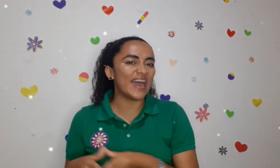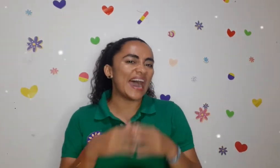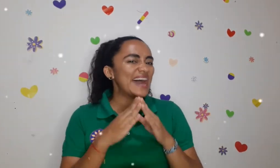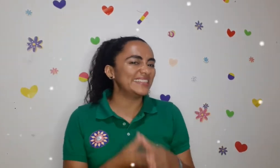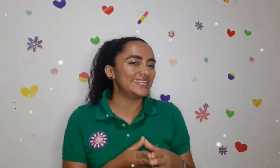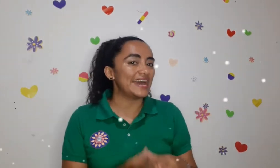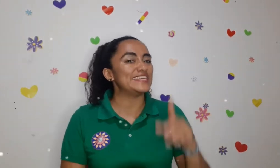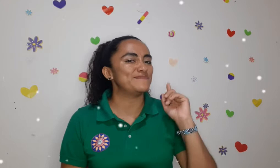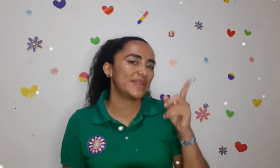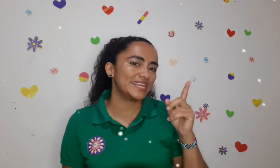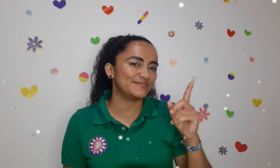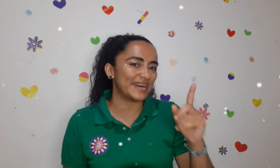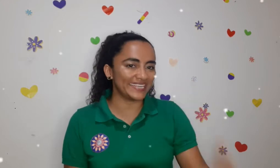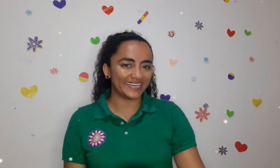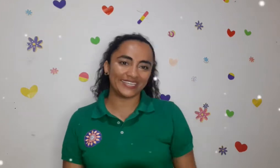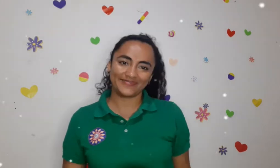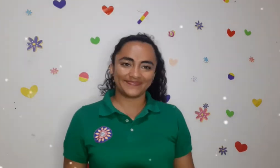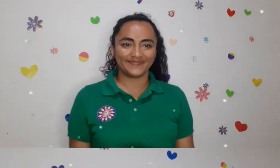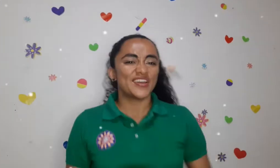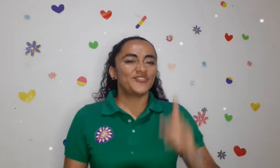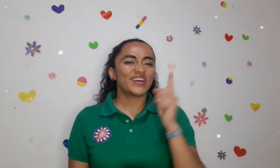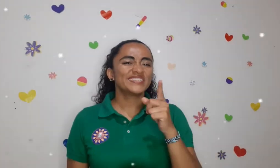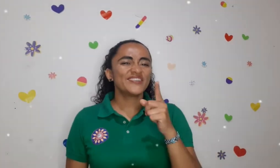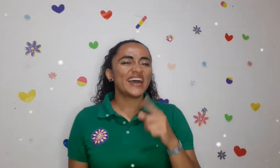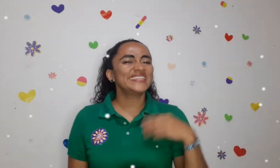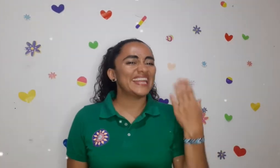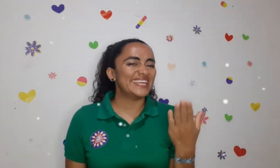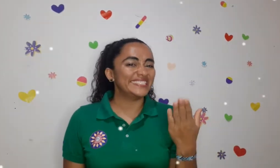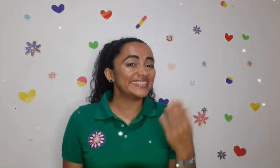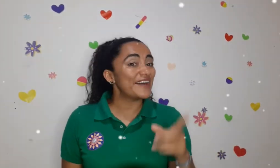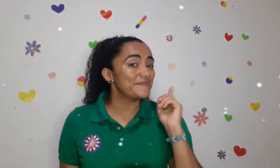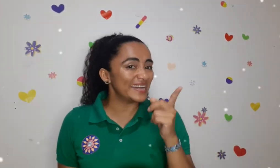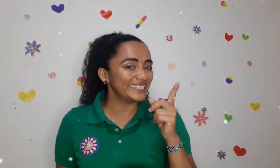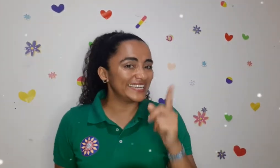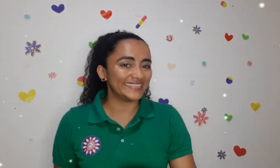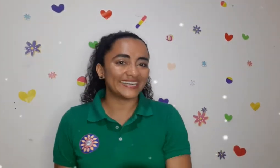andina y prehispánica. Festival de la leyenda Vallenata